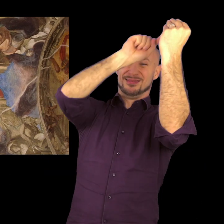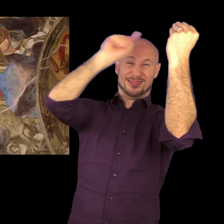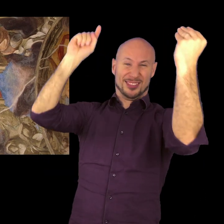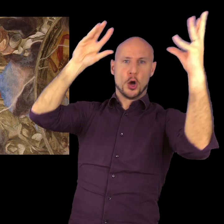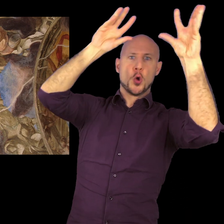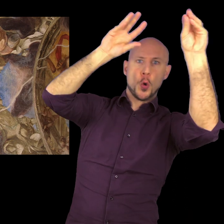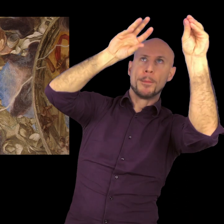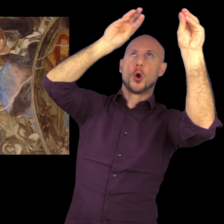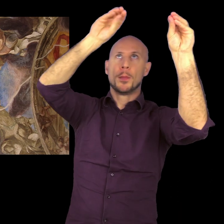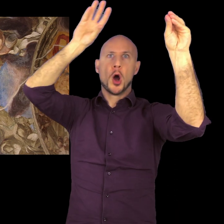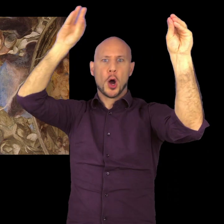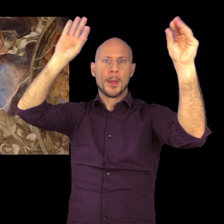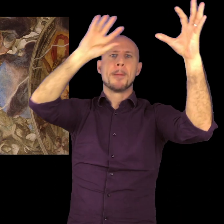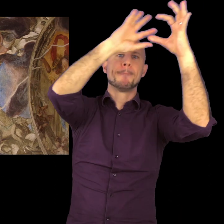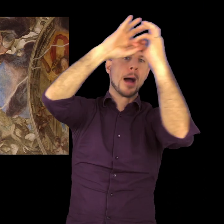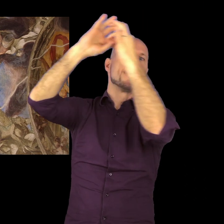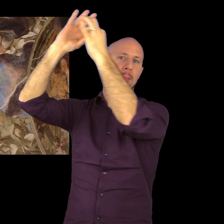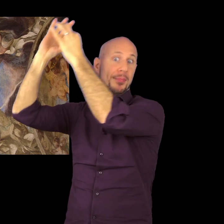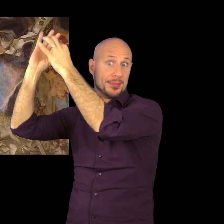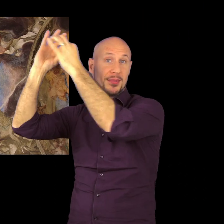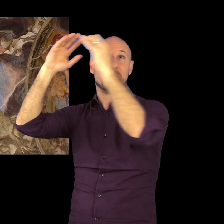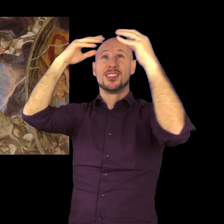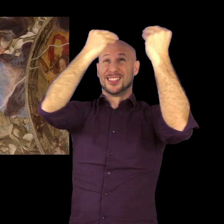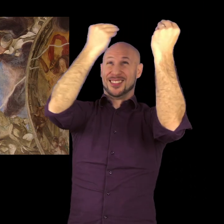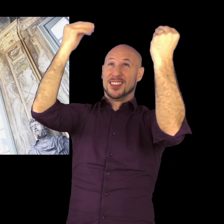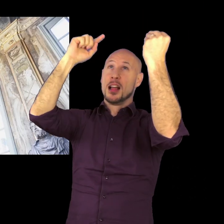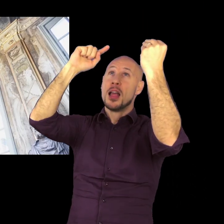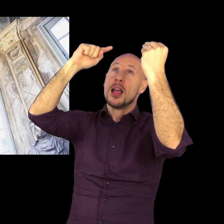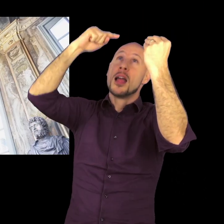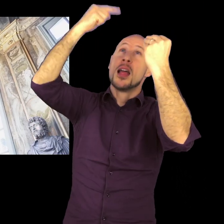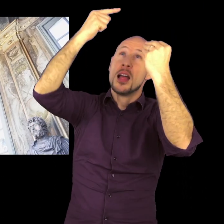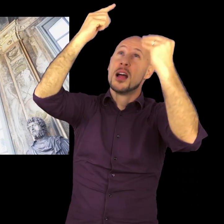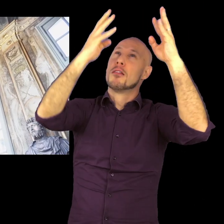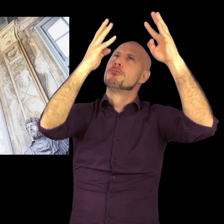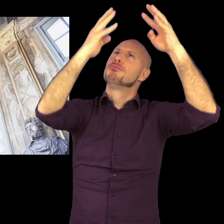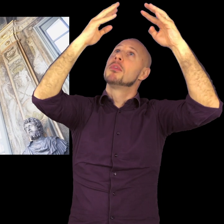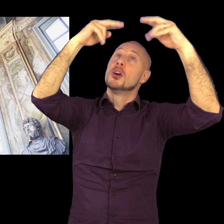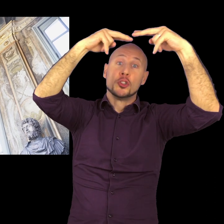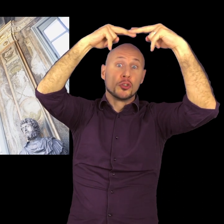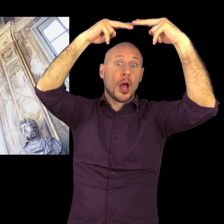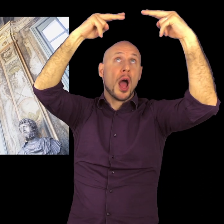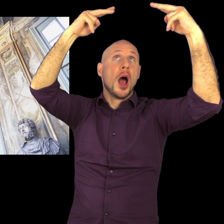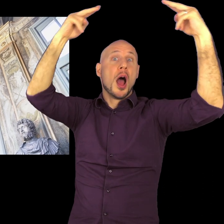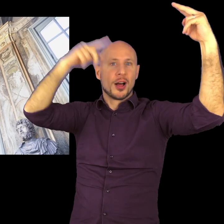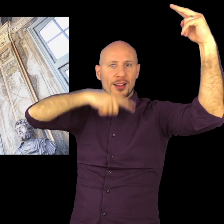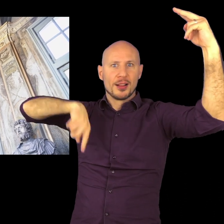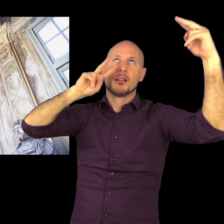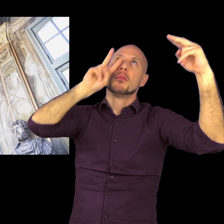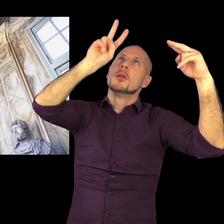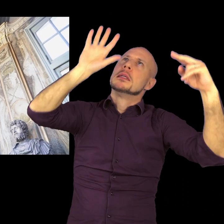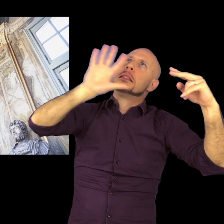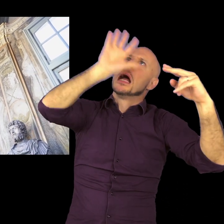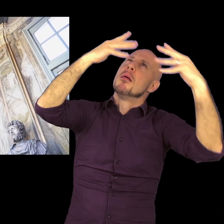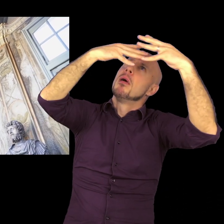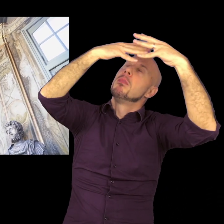qualche modo a creare dei piani di profondità e quindi a modulare l'architettura illusiva e il costruito stesso della volta, creando proprio